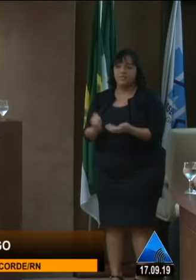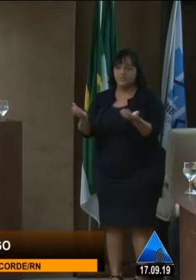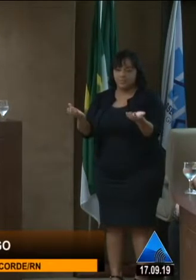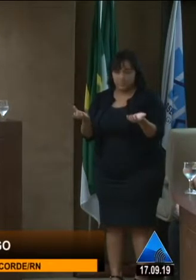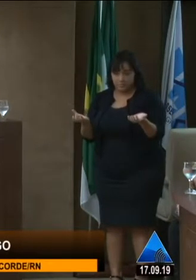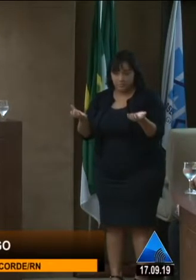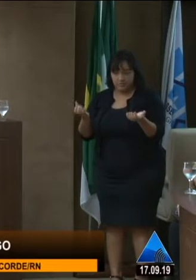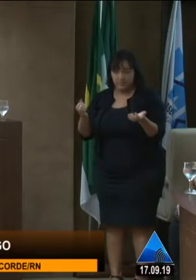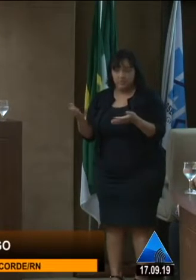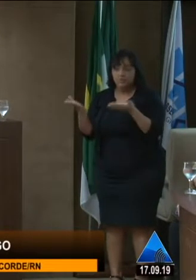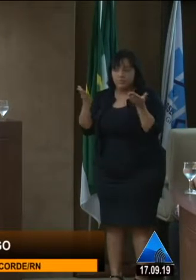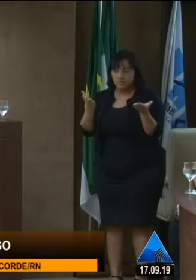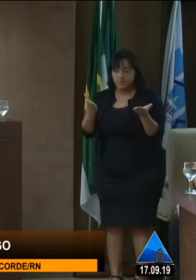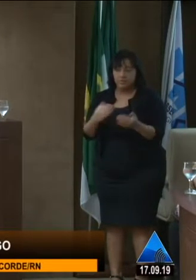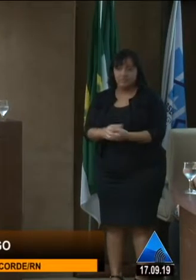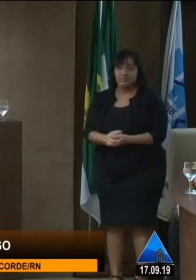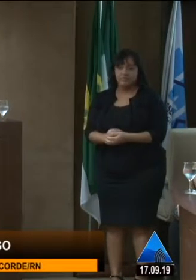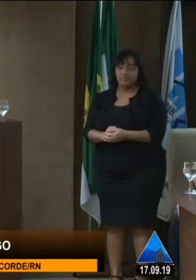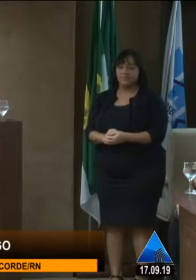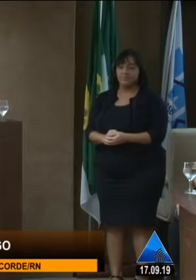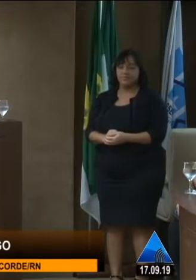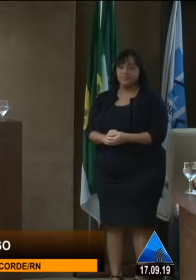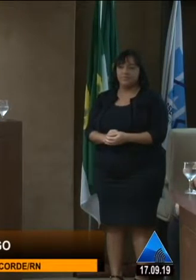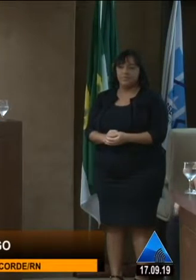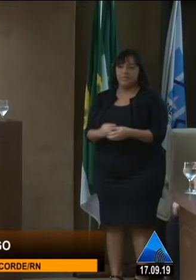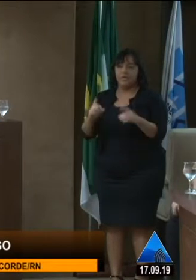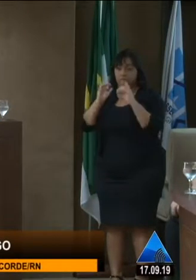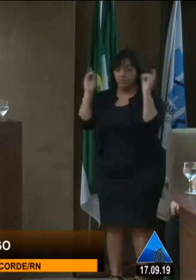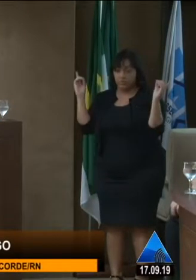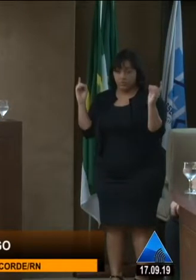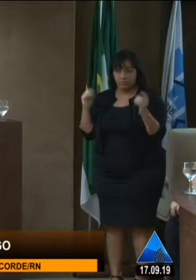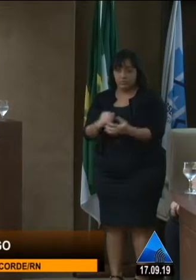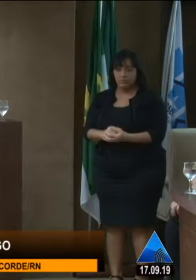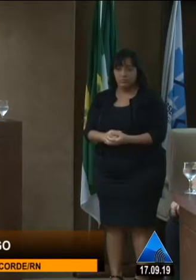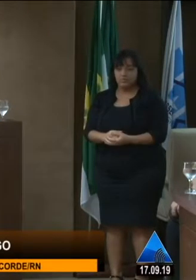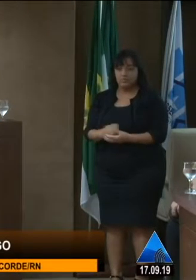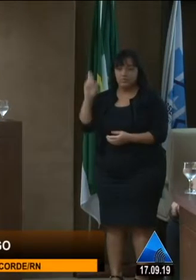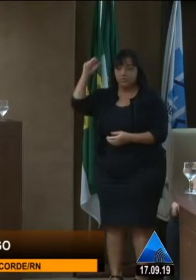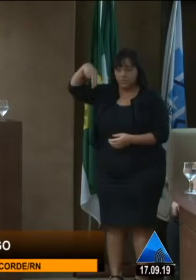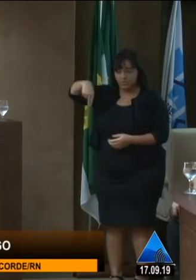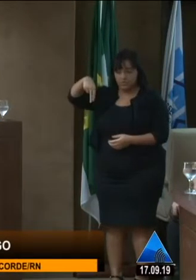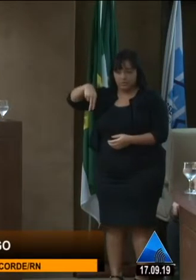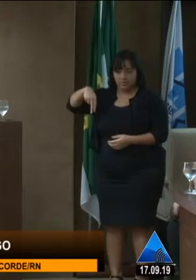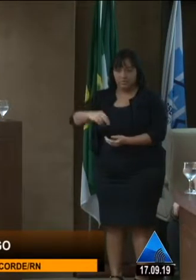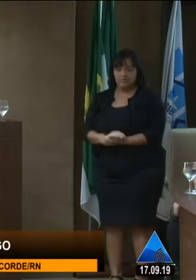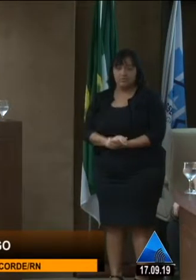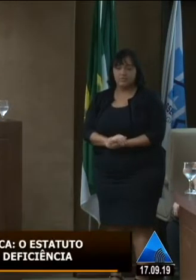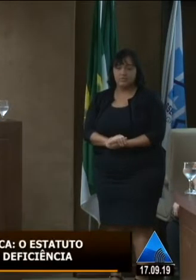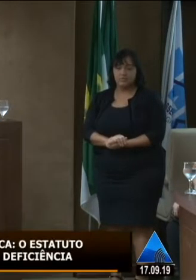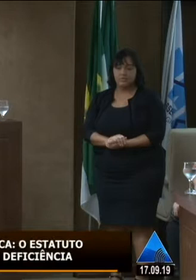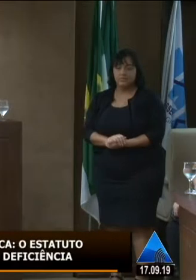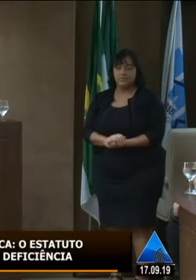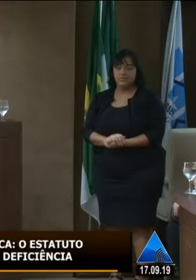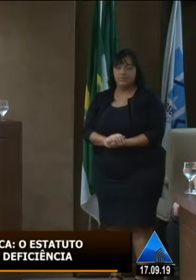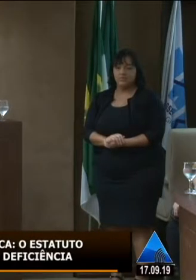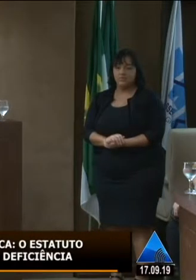secretária de Estado, representando a governadora do Estado do Rio Grande do Norte, a doutora Narmélia